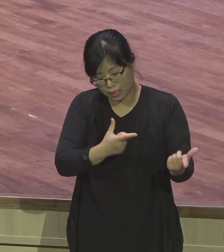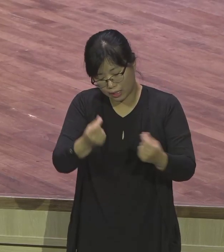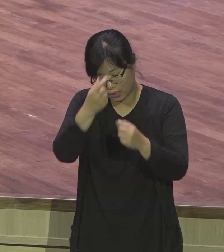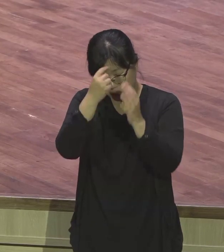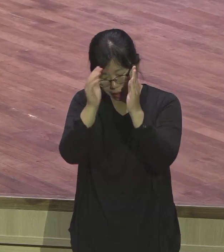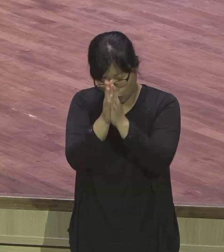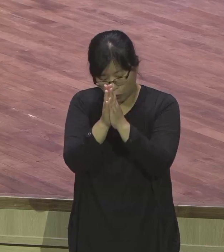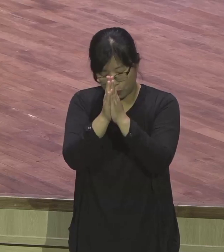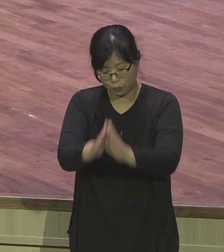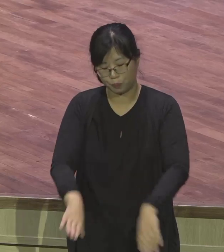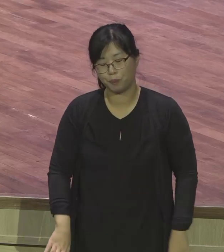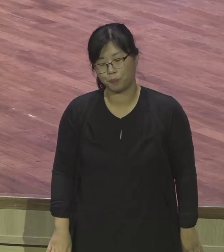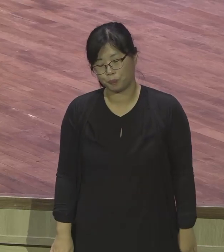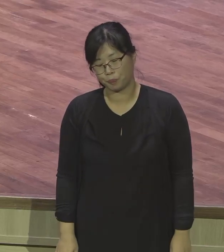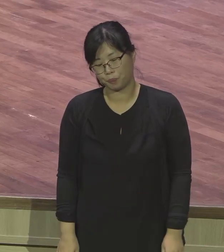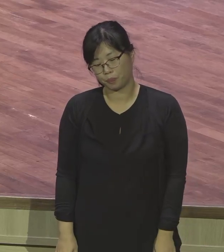아버지 하나님 우리 형님께 원하시 하나님의 영에 영에 감사합니다.